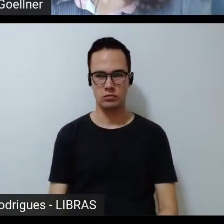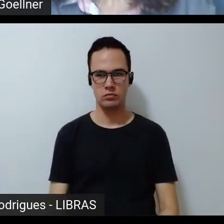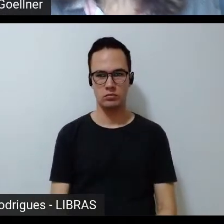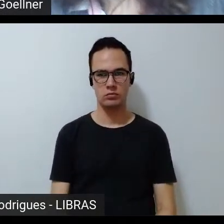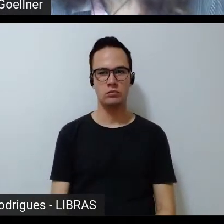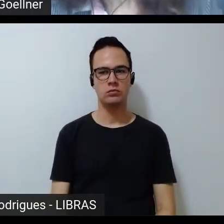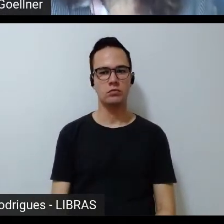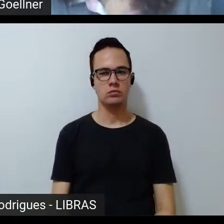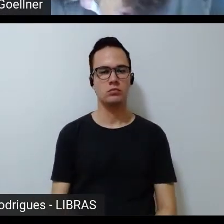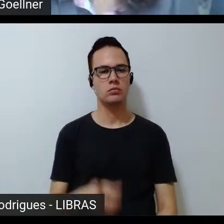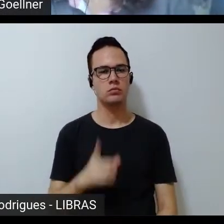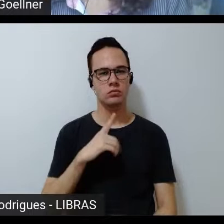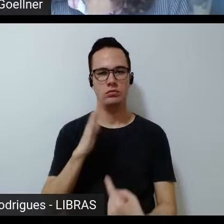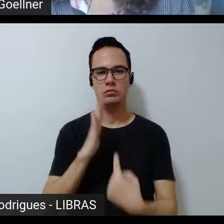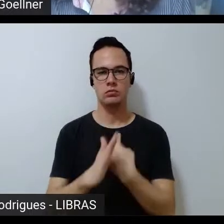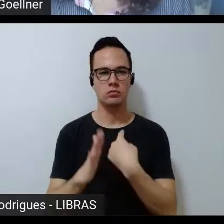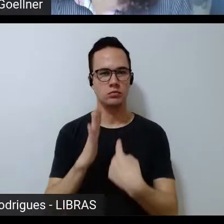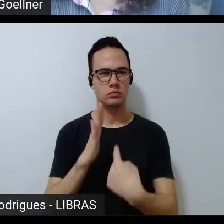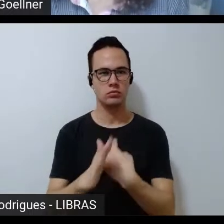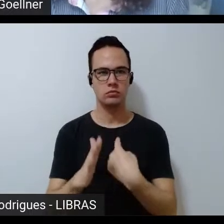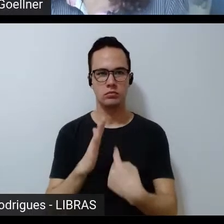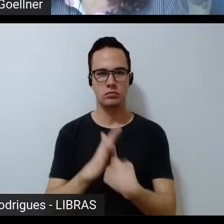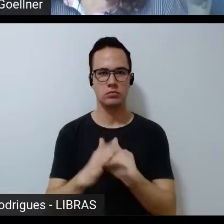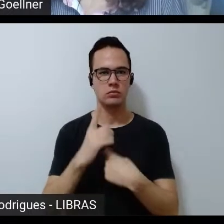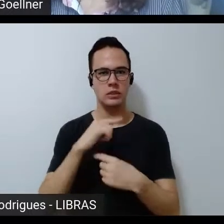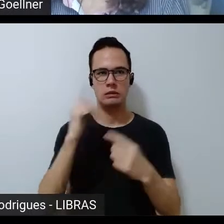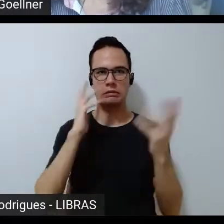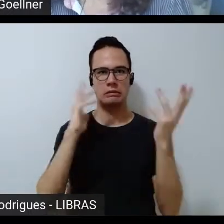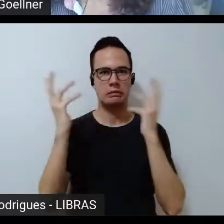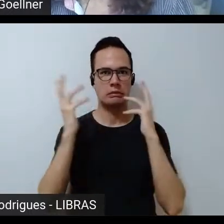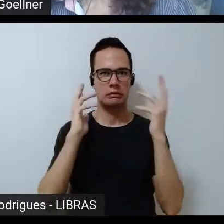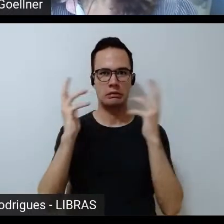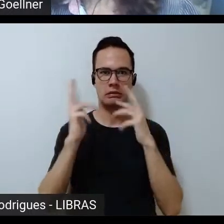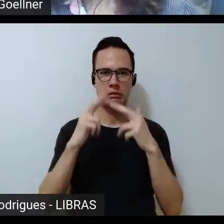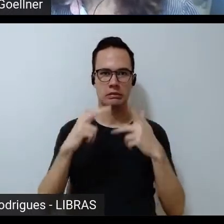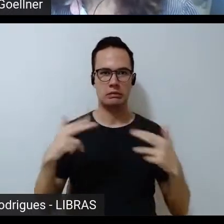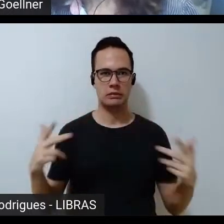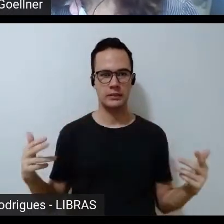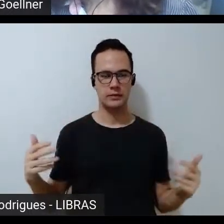Tem várias perguntas aqui, eu estou quase me perdendo no meio delas.